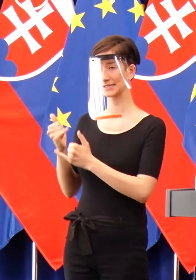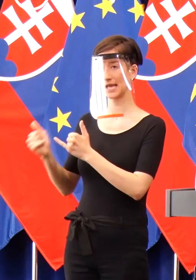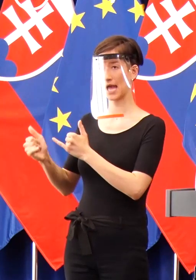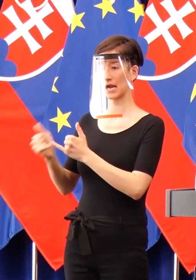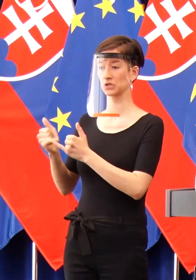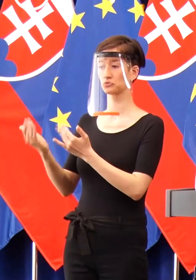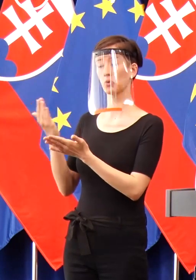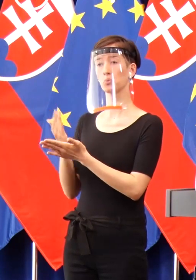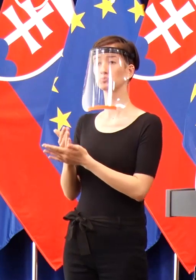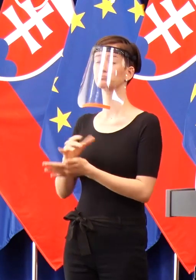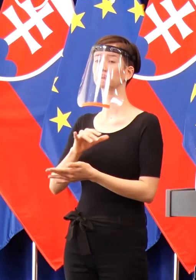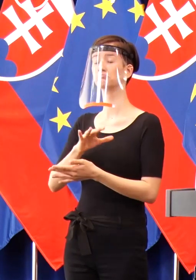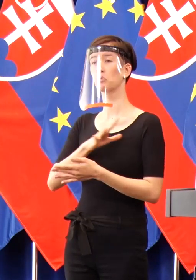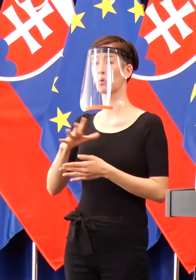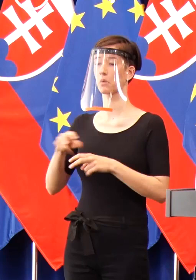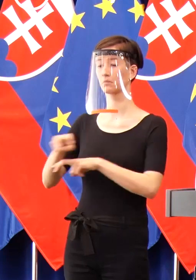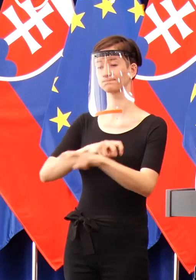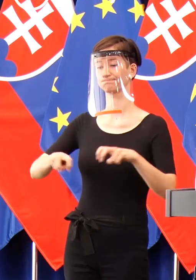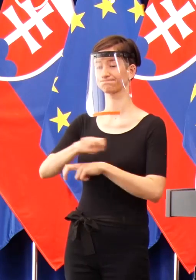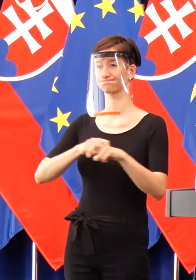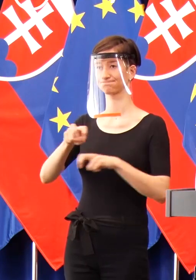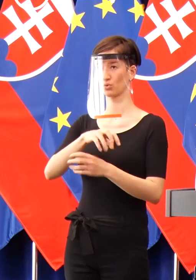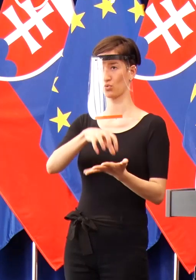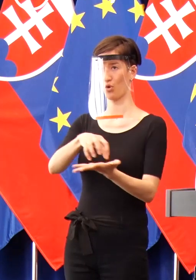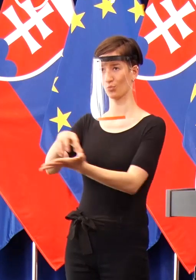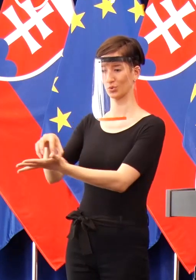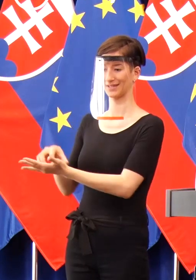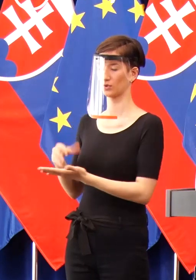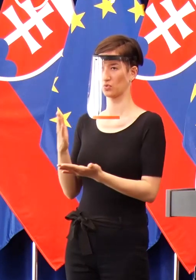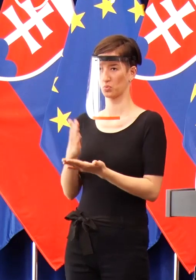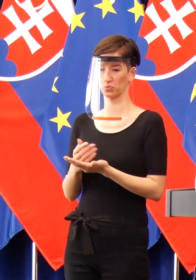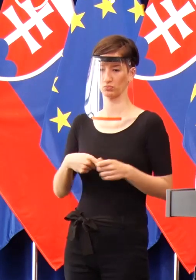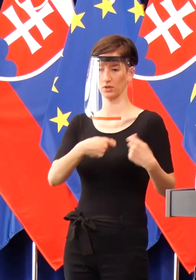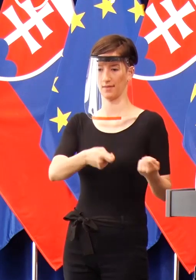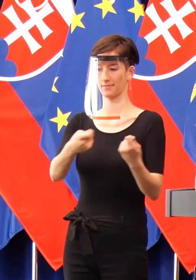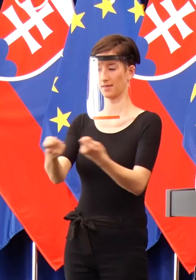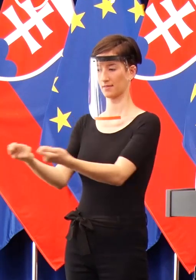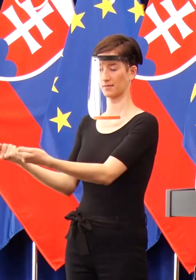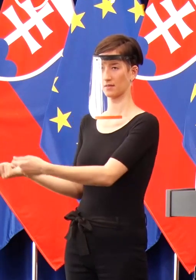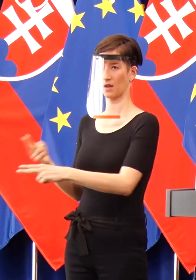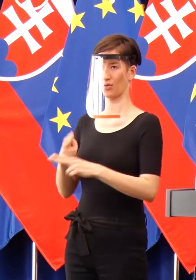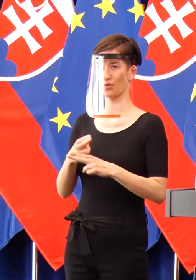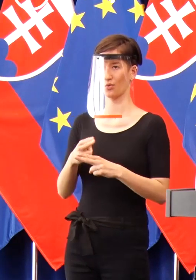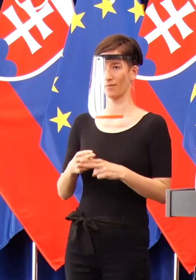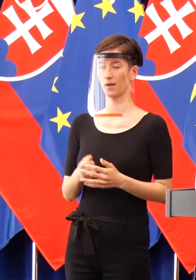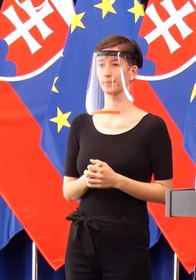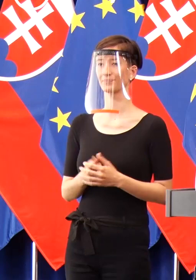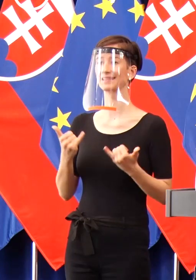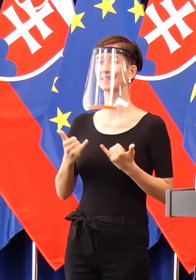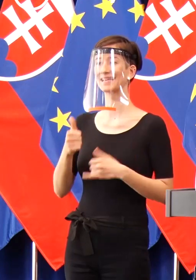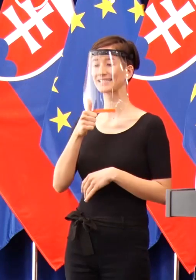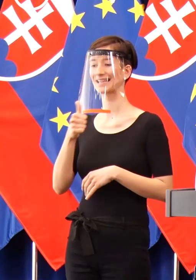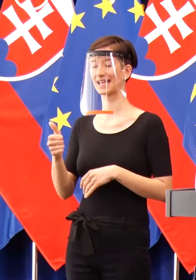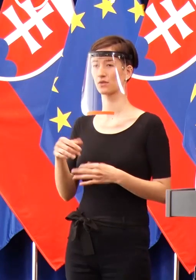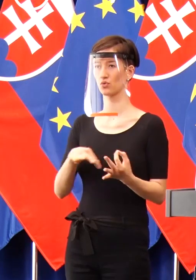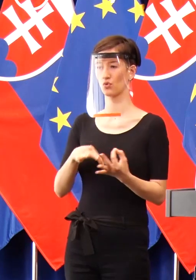ľudí medzičasom mohli nakazať? A zároveň chcem povedať v Den Rómov, lebo dnes je Den Rómov, že títo ľudia za to nie